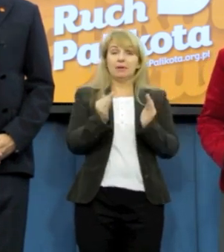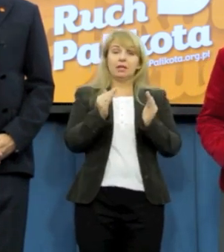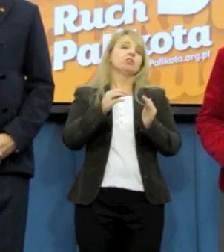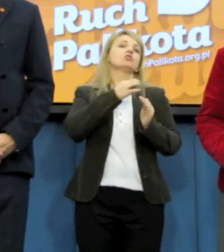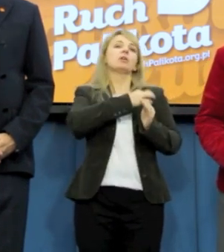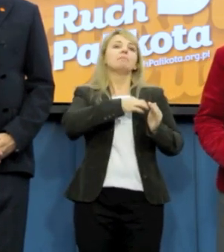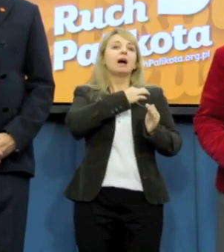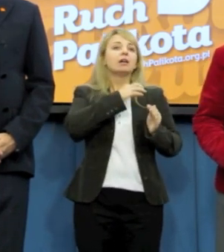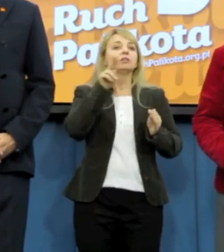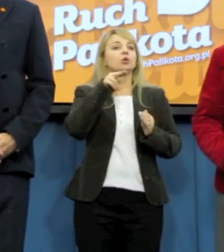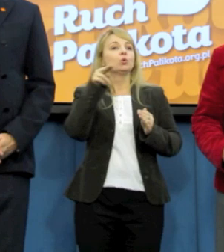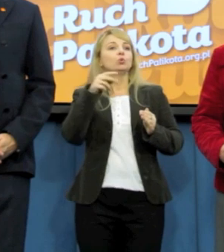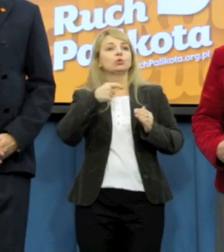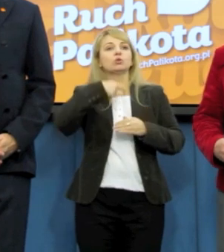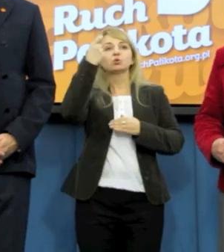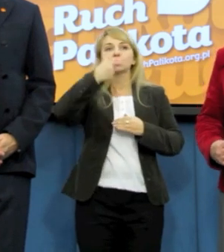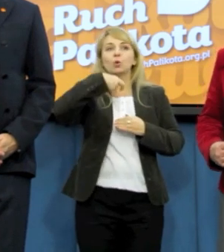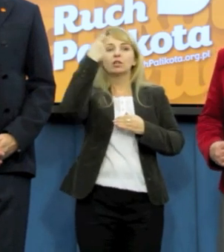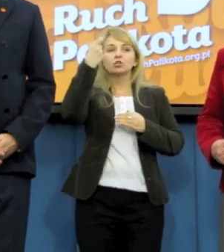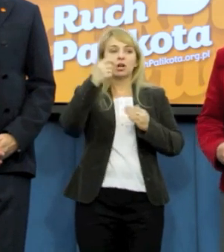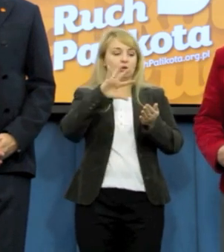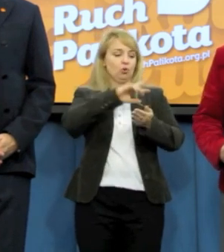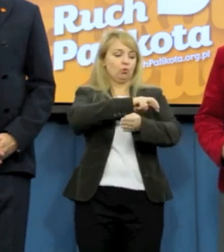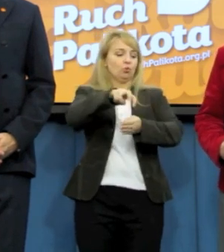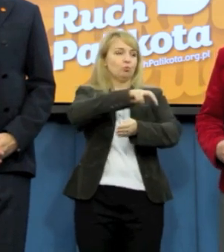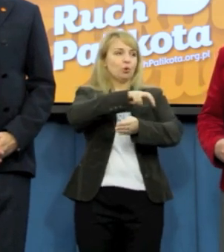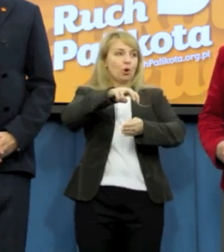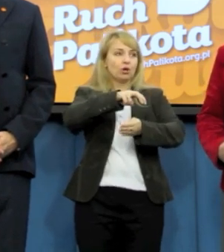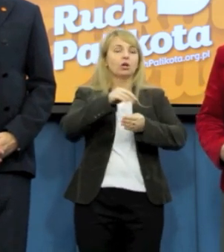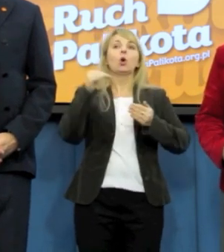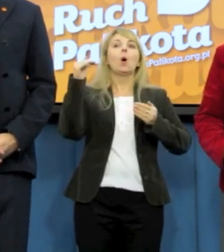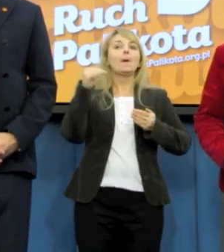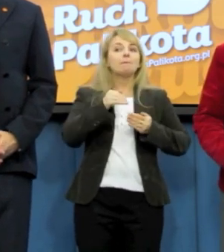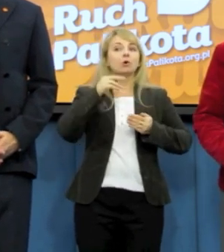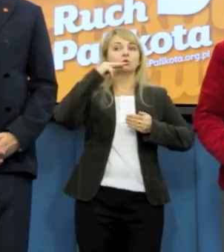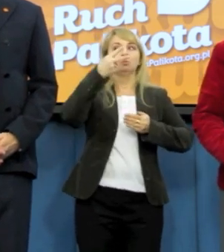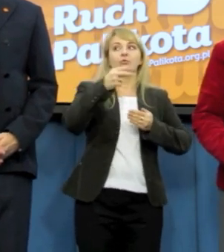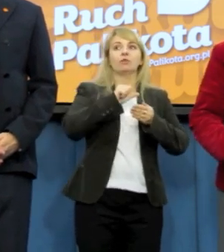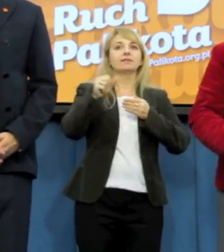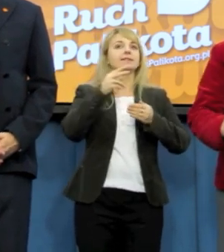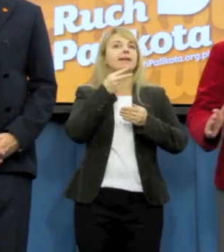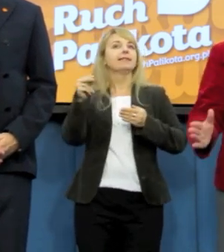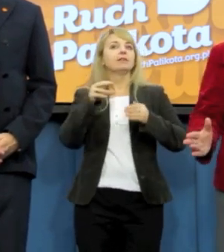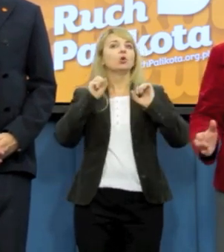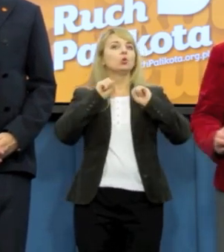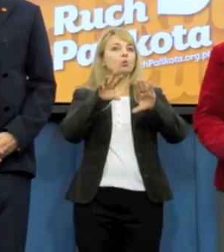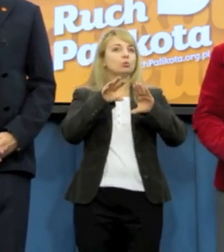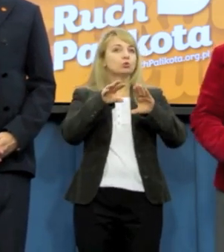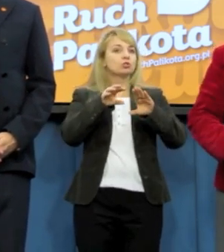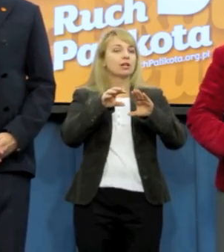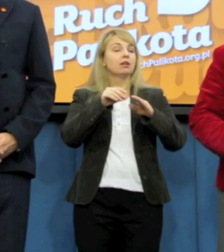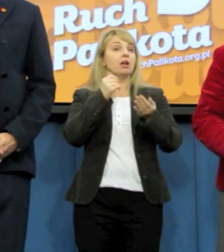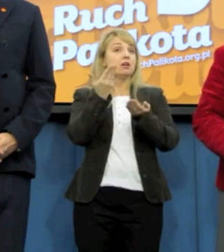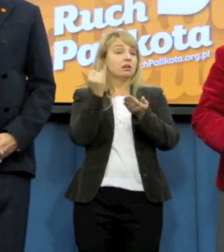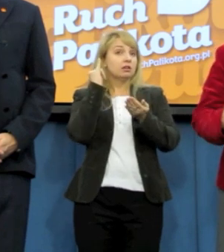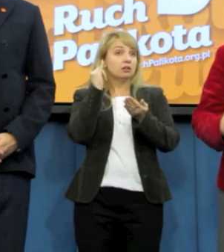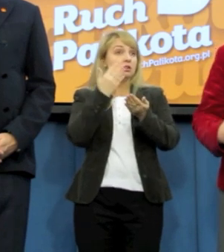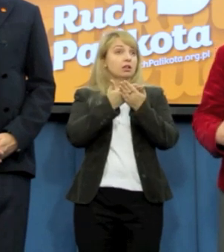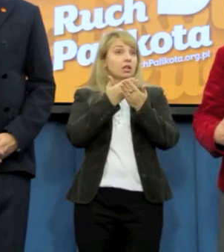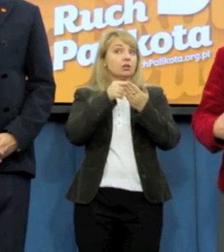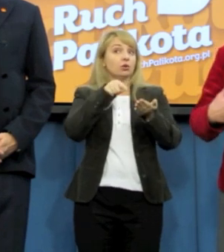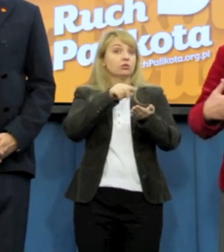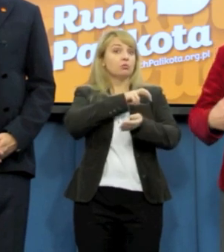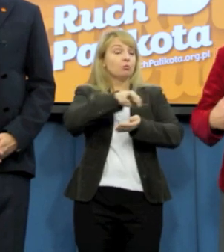które zgłaszają projekt, tych ich projekty mogą być uznane za niedopuszczalne i wtedy te projekty mogłyby być